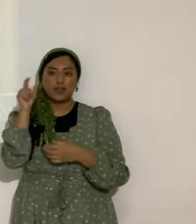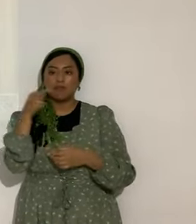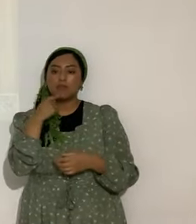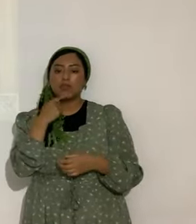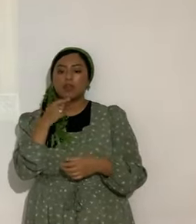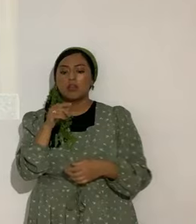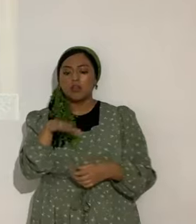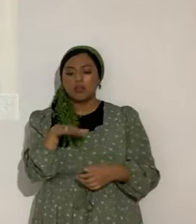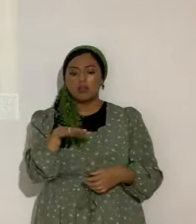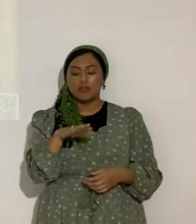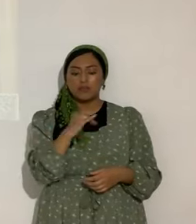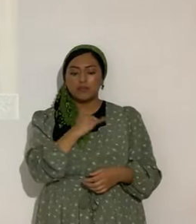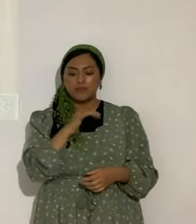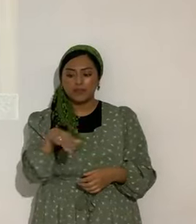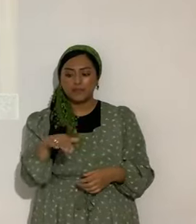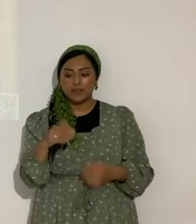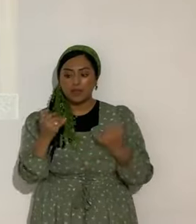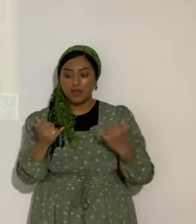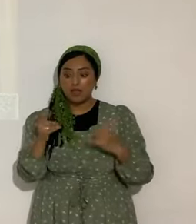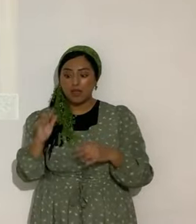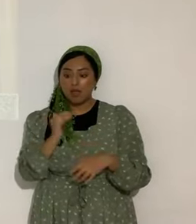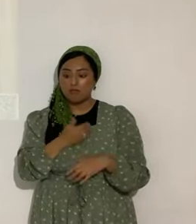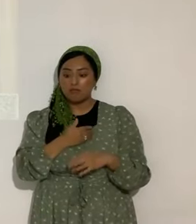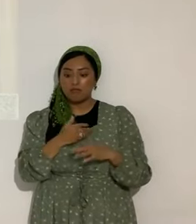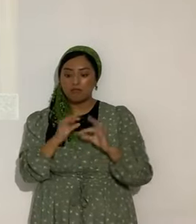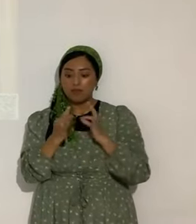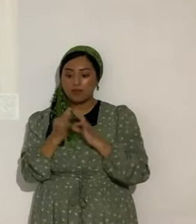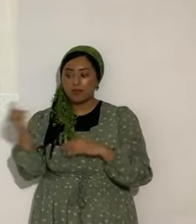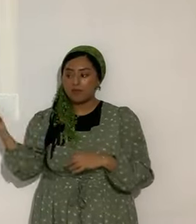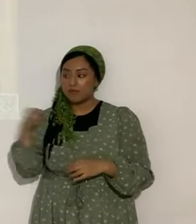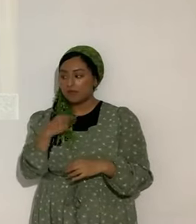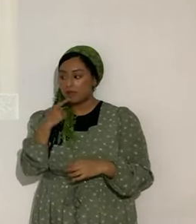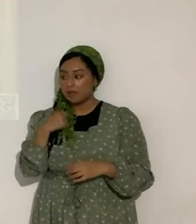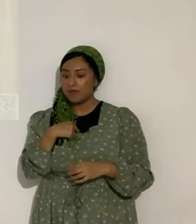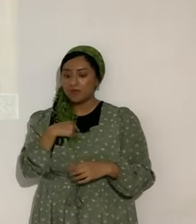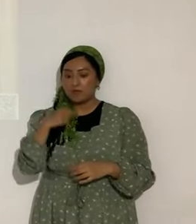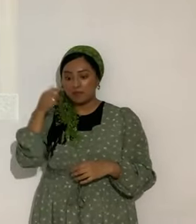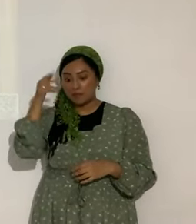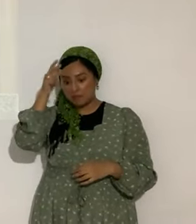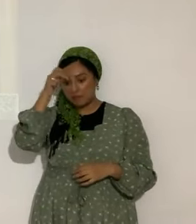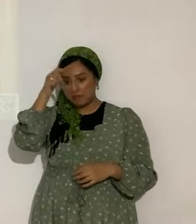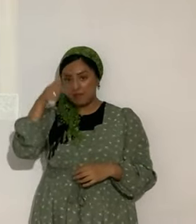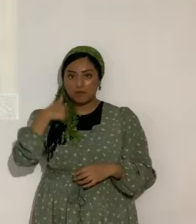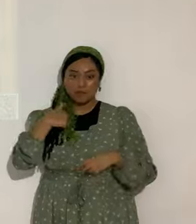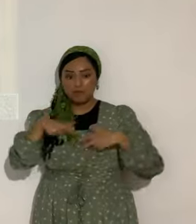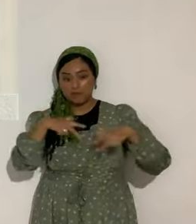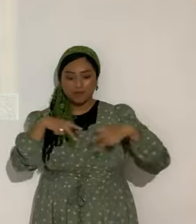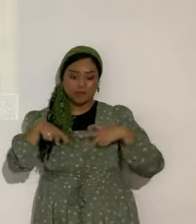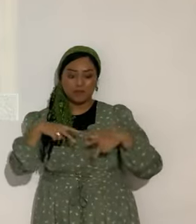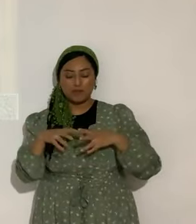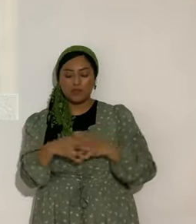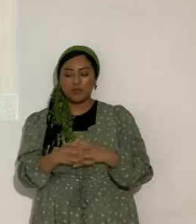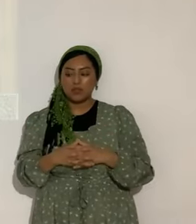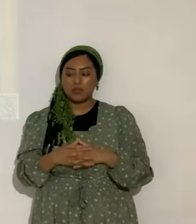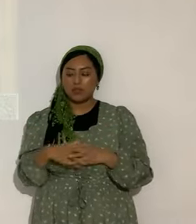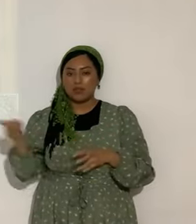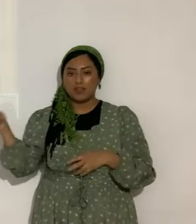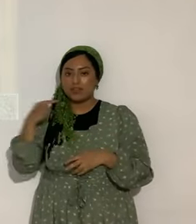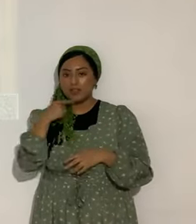Robe, ahora nos dicen, ahí va Satanás, etcétera. Le digo, ellos me platicaban, veces nos